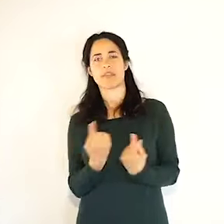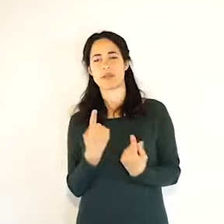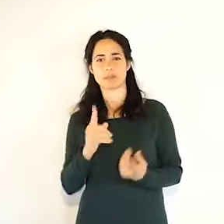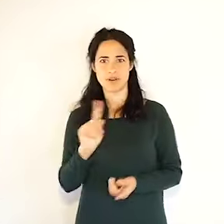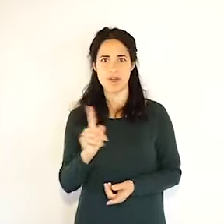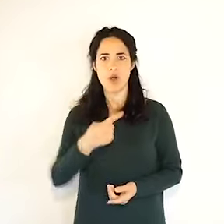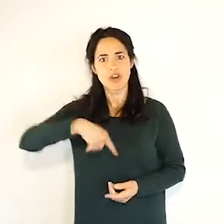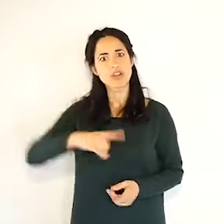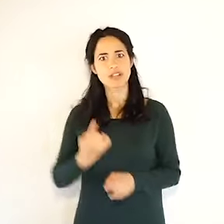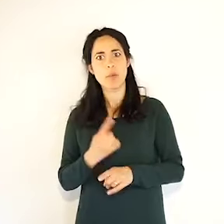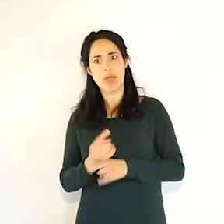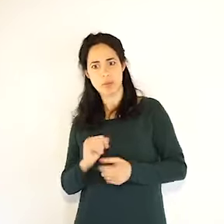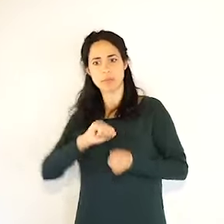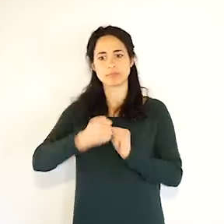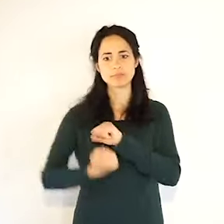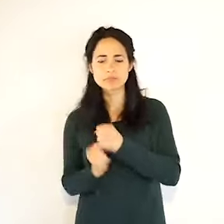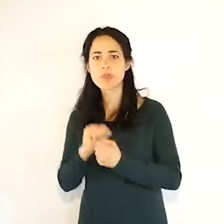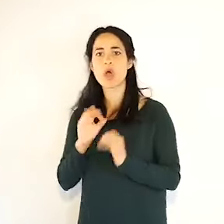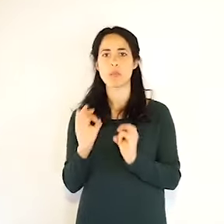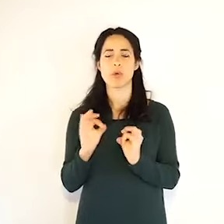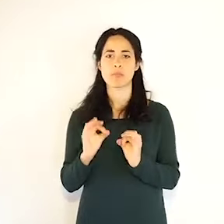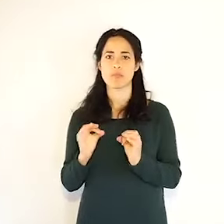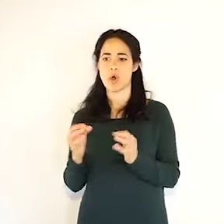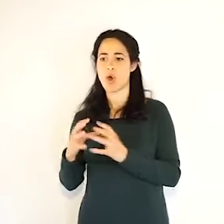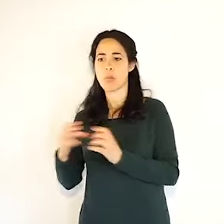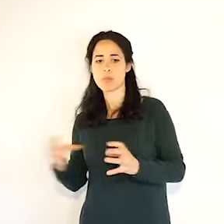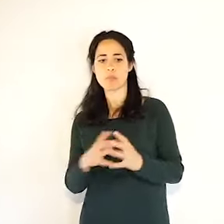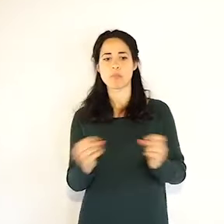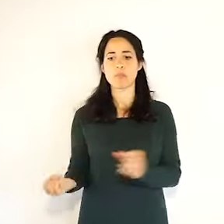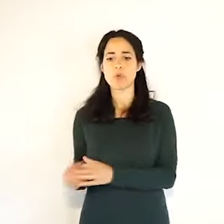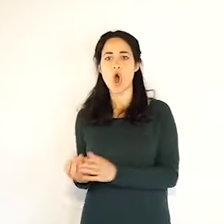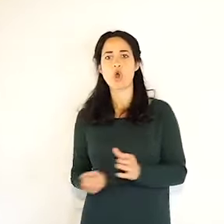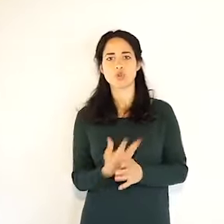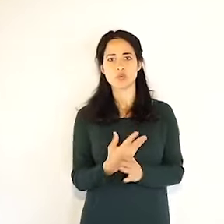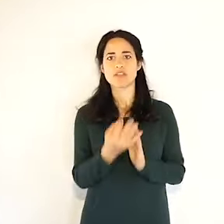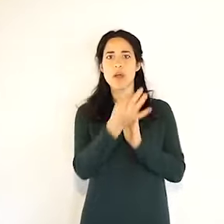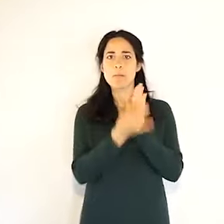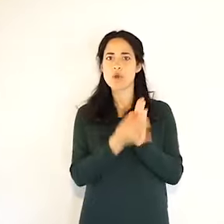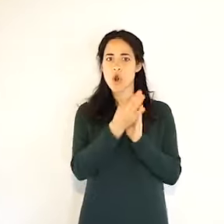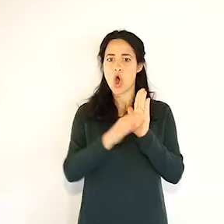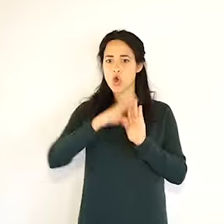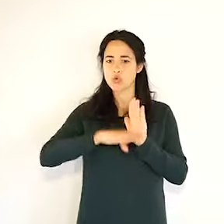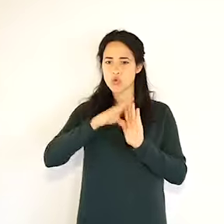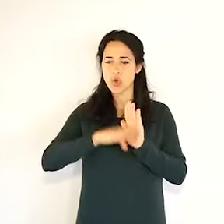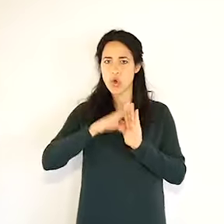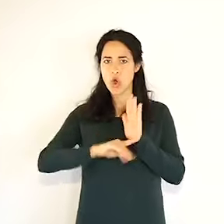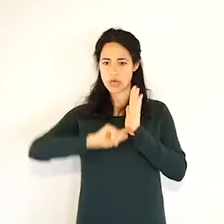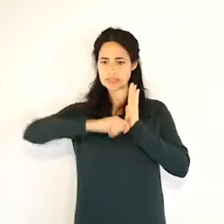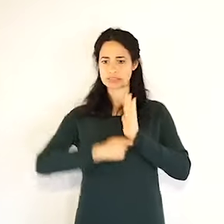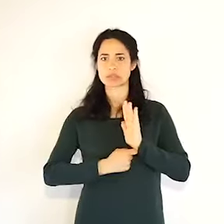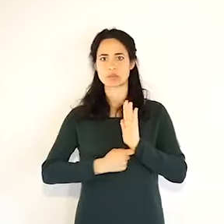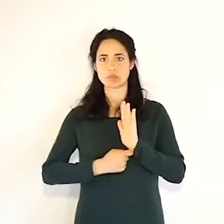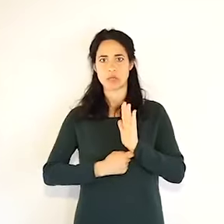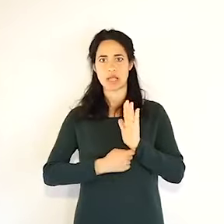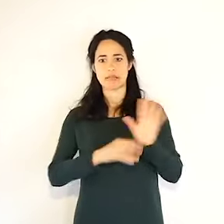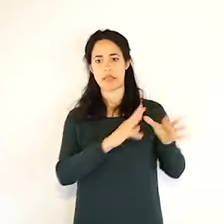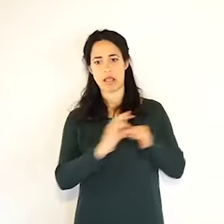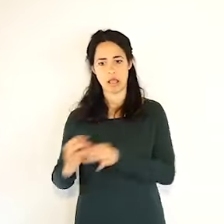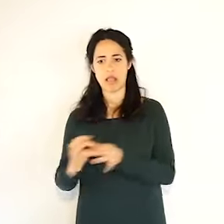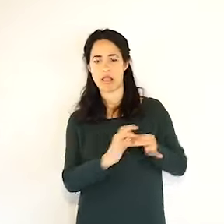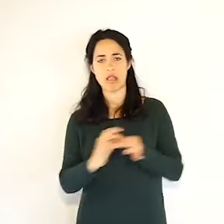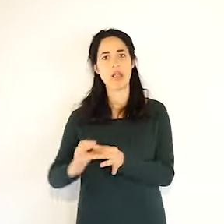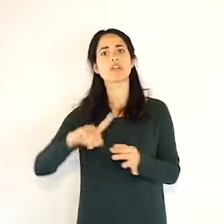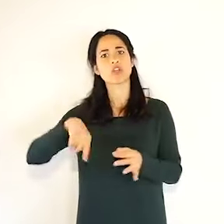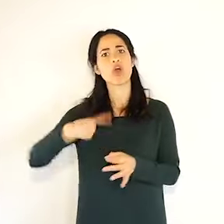con le organizzazioni dei datori di lavoro per fare in modo che insieme si condividano insieme si